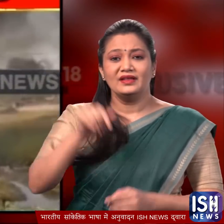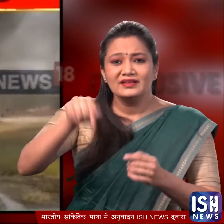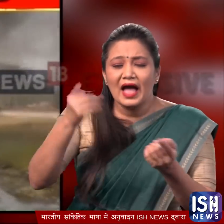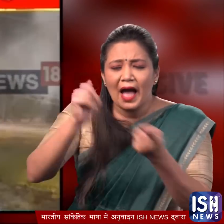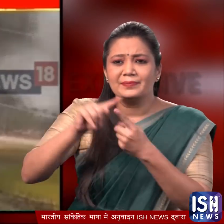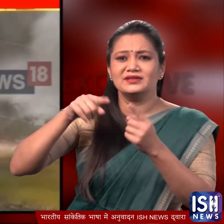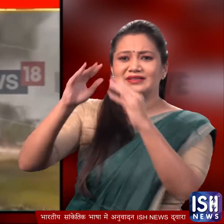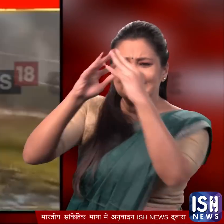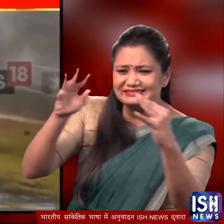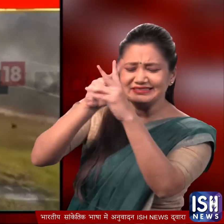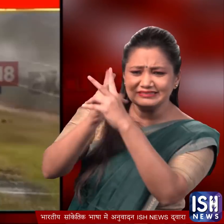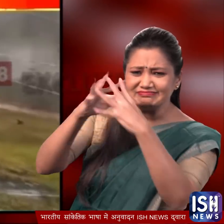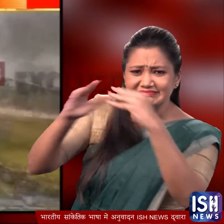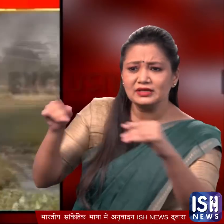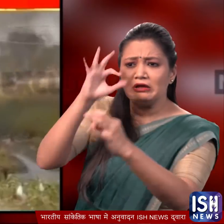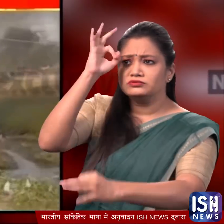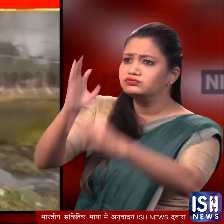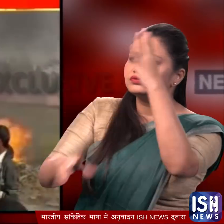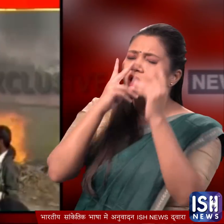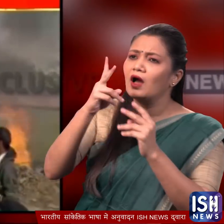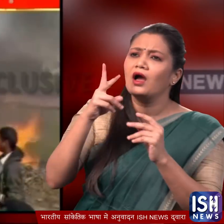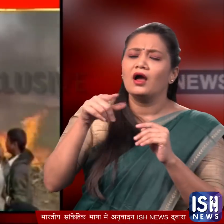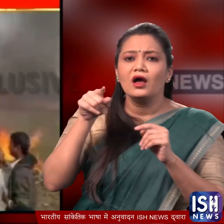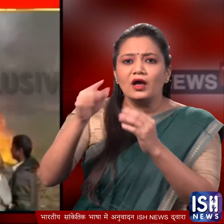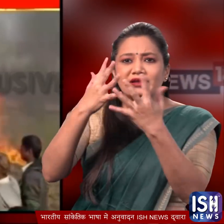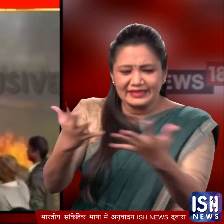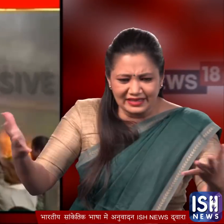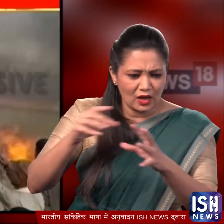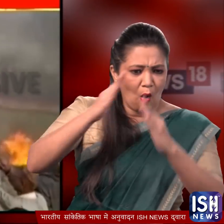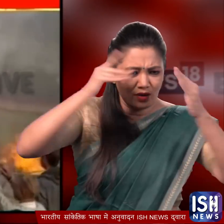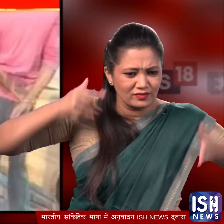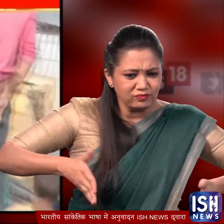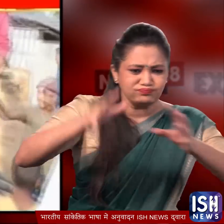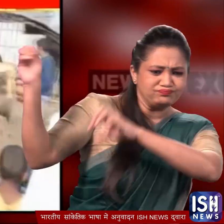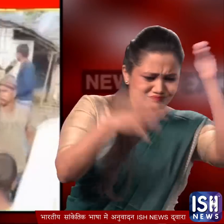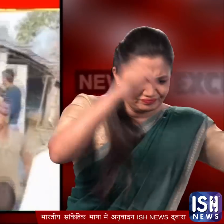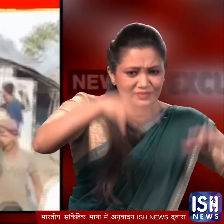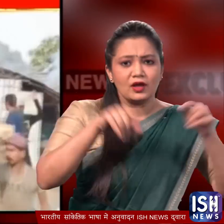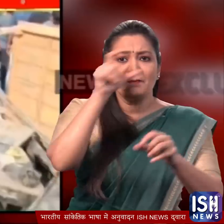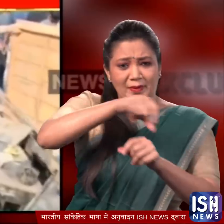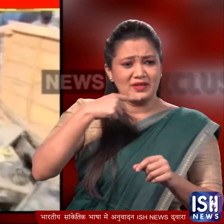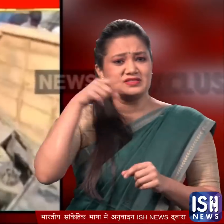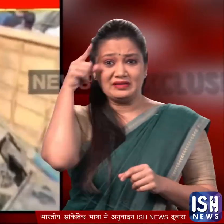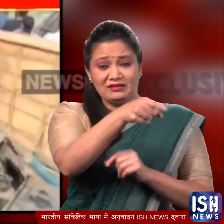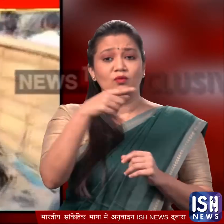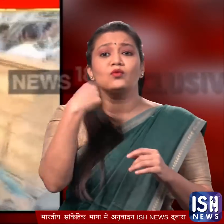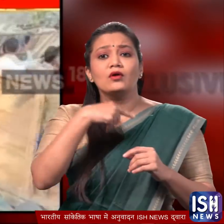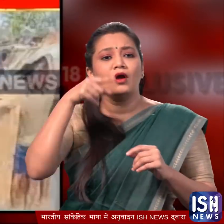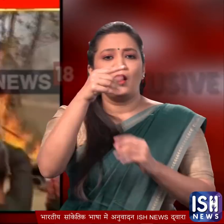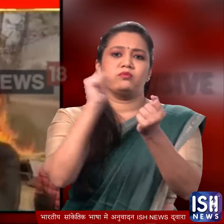करते इस बीच वहां कई जुग्यों में आग की लप्टे में उठती दिखाई दिया और लोगों का सामान सड़क पर बिखरा नजर आया लोगों ने आरोप लगाया कि पुलिस ने उनके घरों में